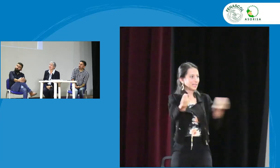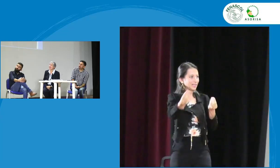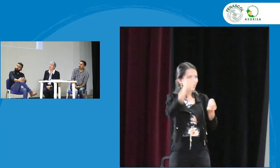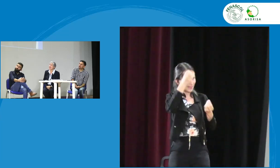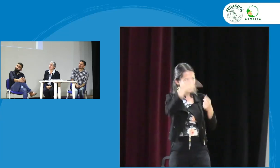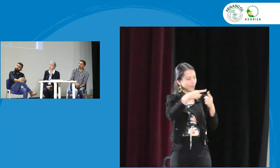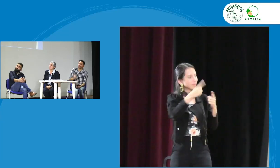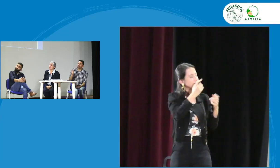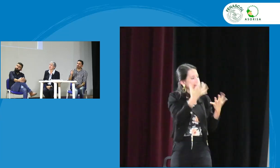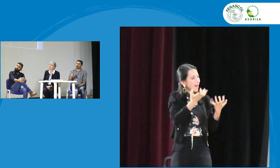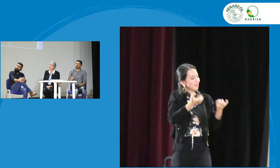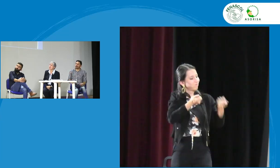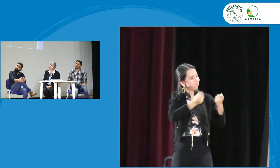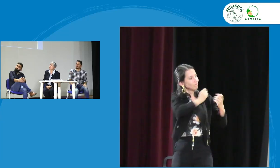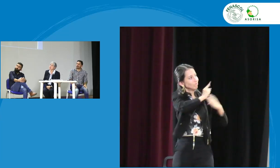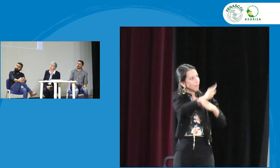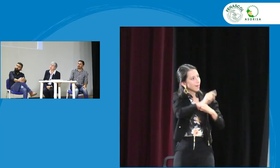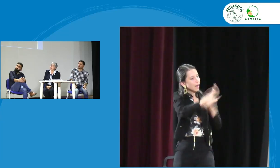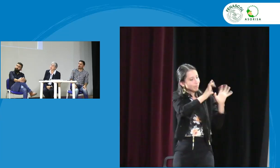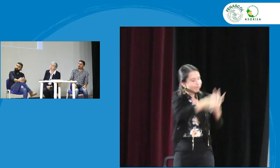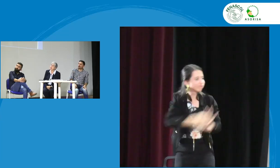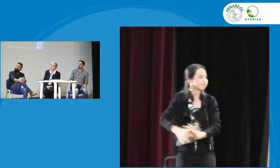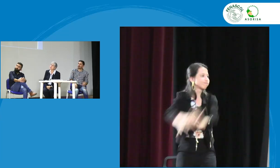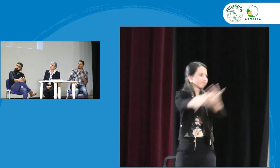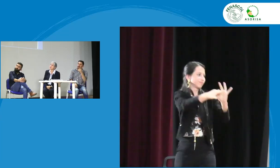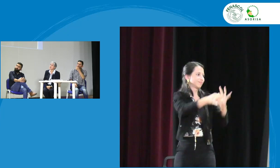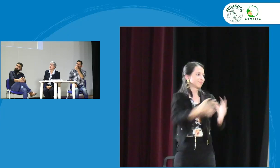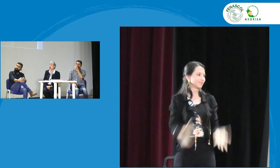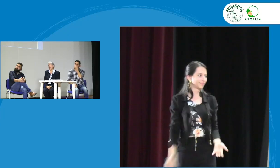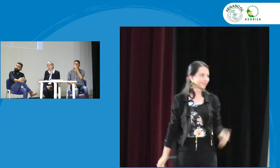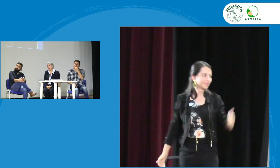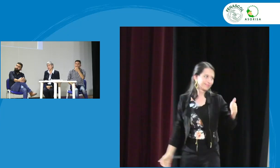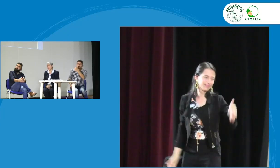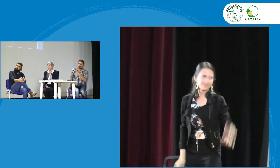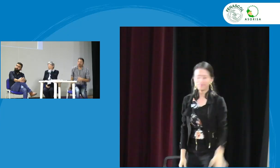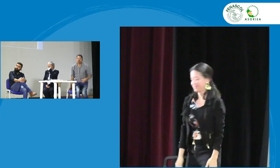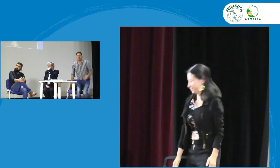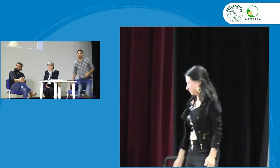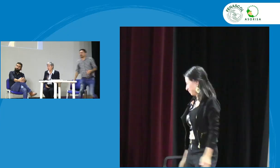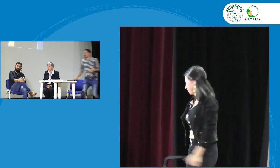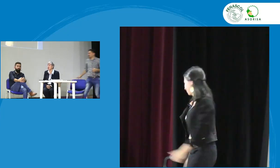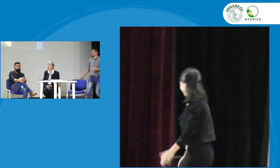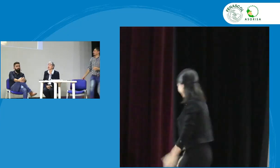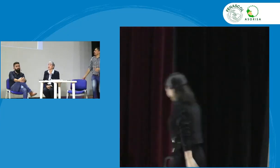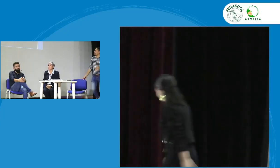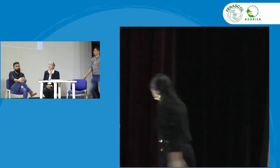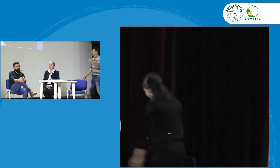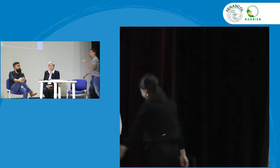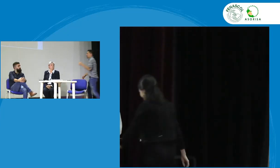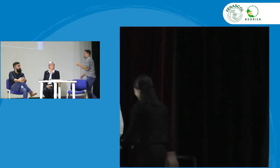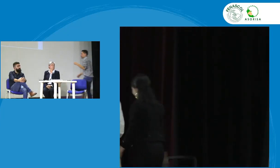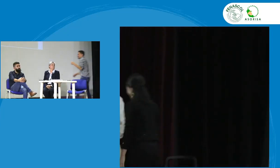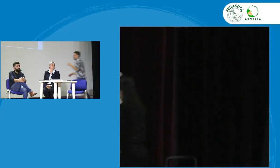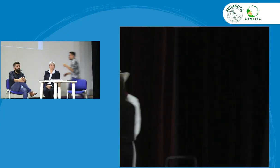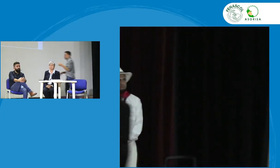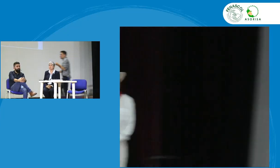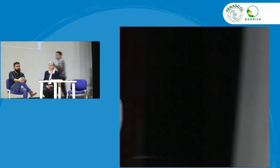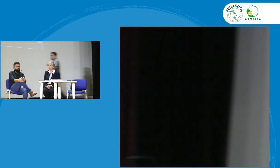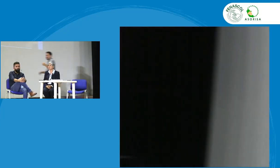reconocer que hay diferentes interpretaciones sobre los conceptos de planeación lingüística entonces es importante esto que menciono la